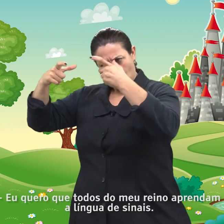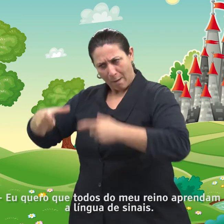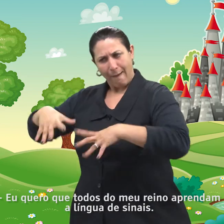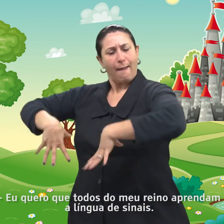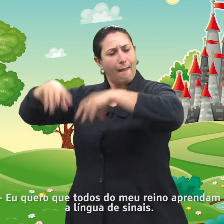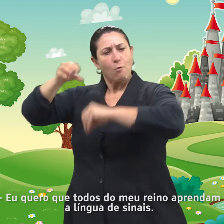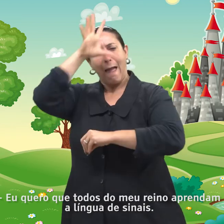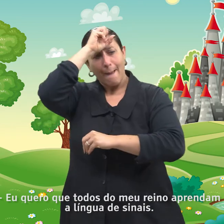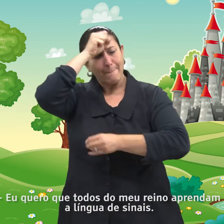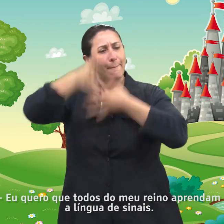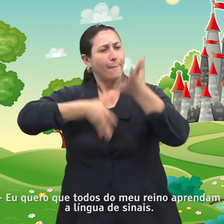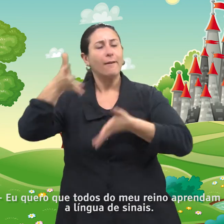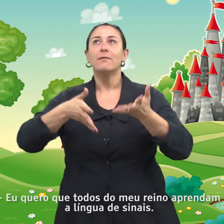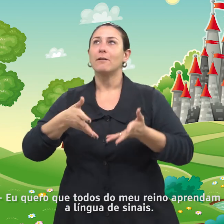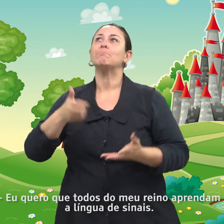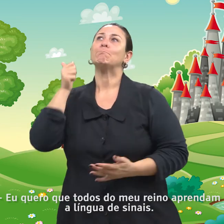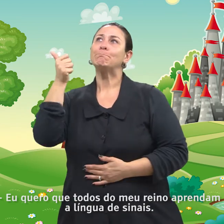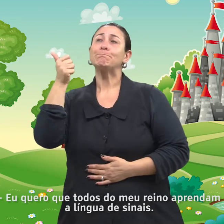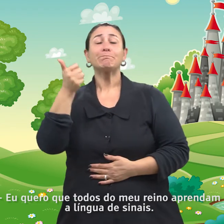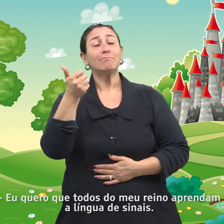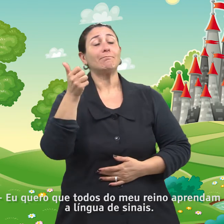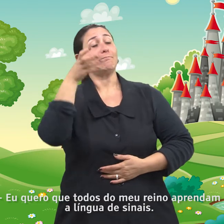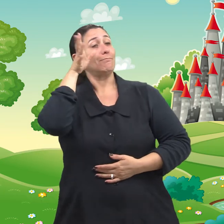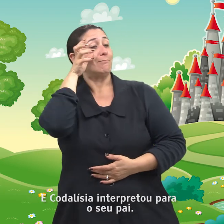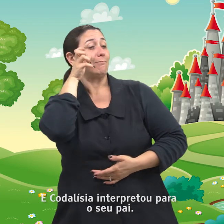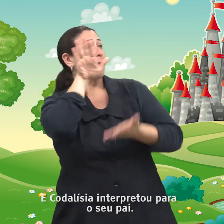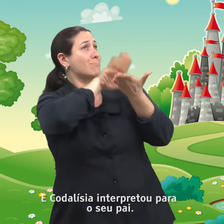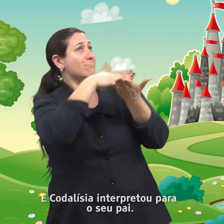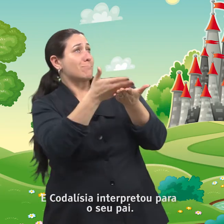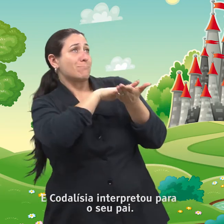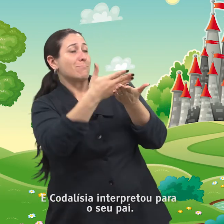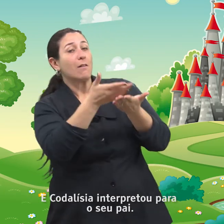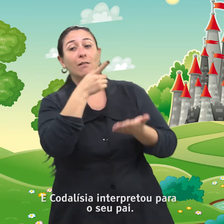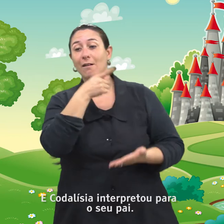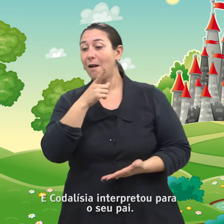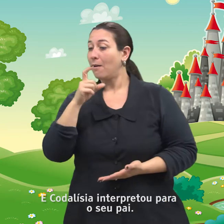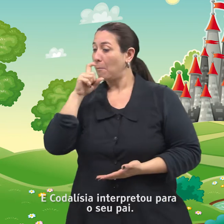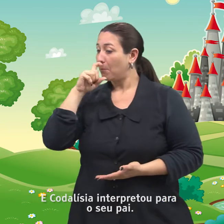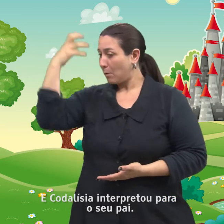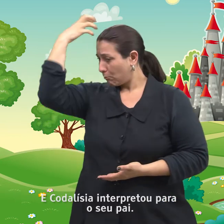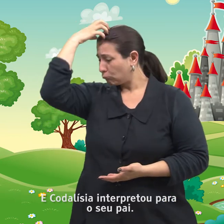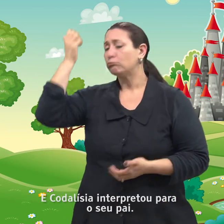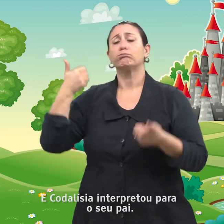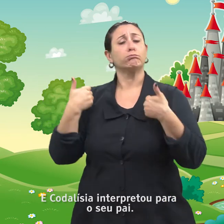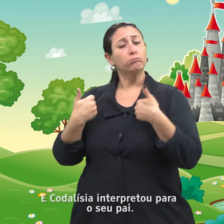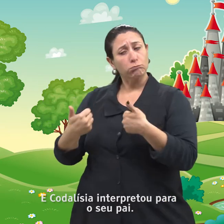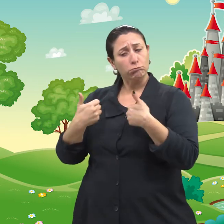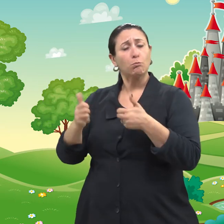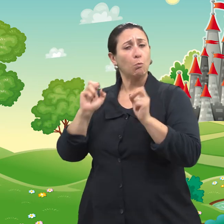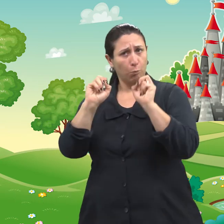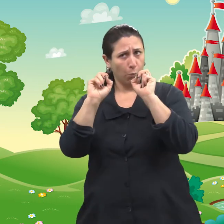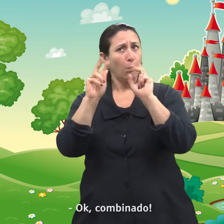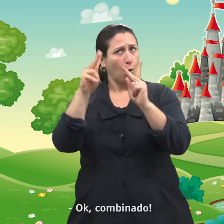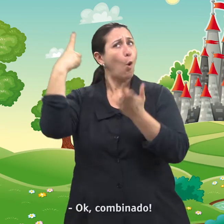todos do meu reino aprendam a língua de sinais. E Codalísia interpretou para seu pai. Ok.